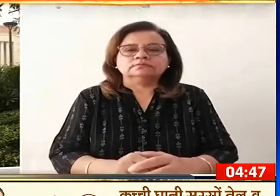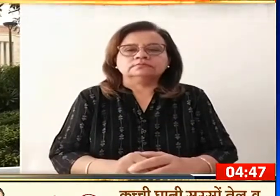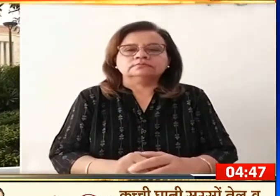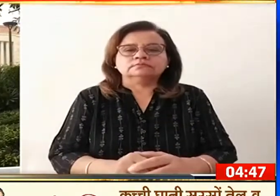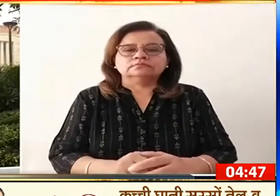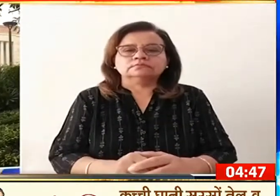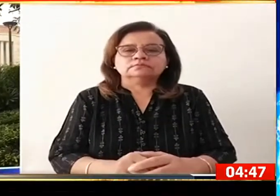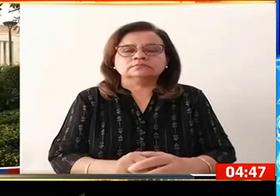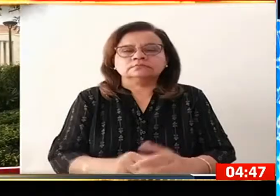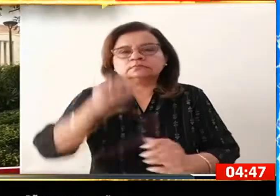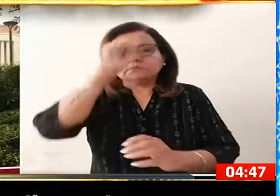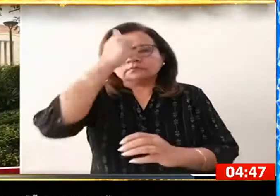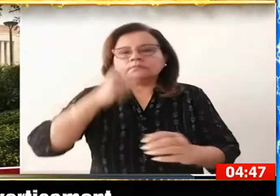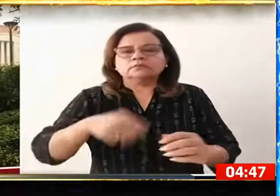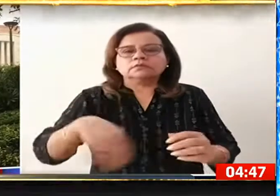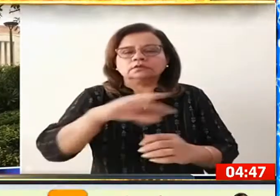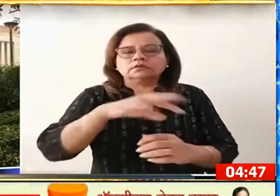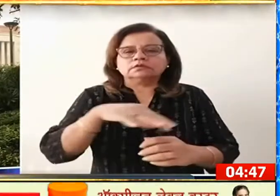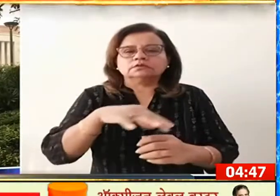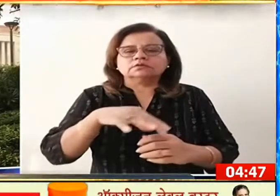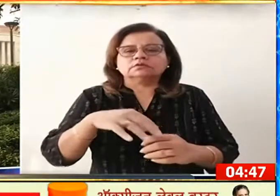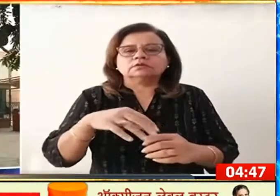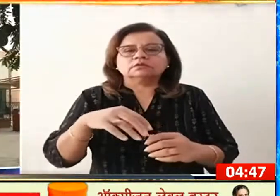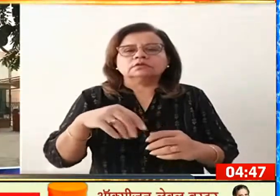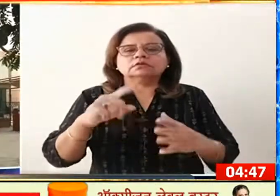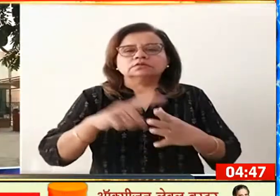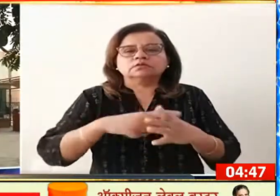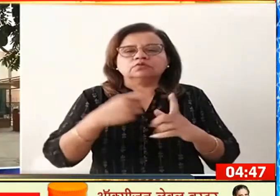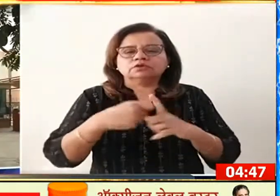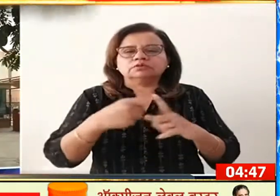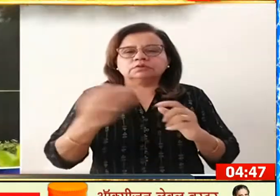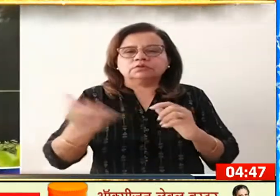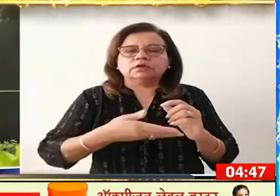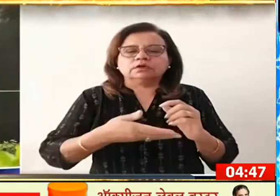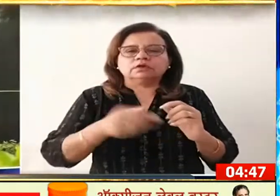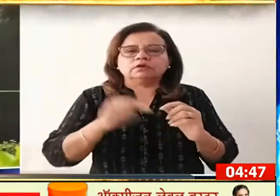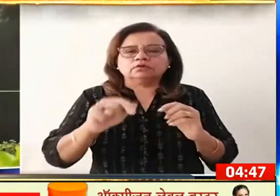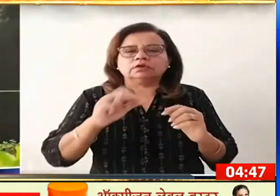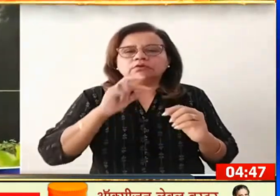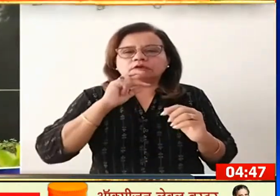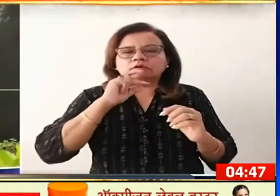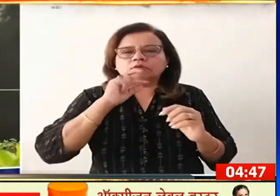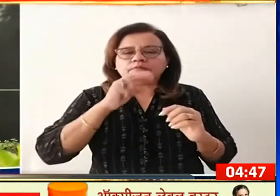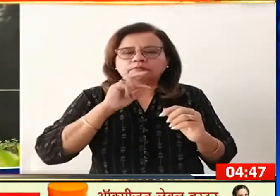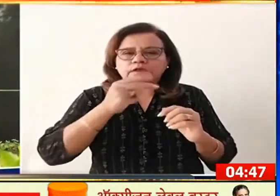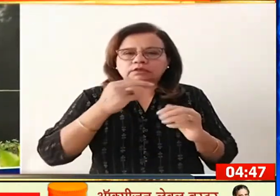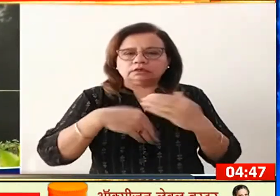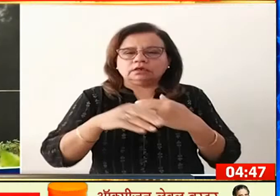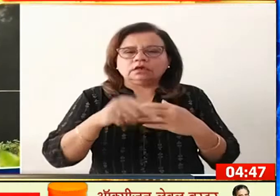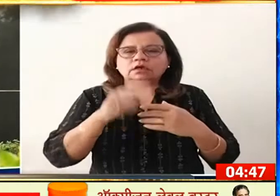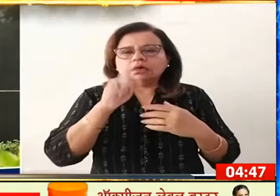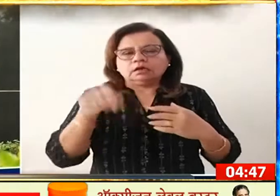भारत के केंदर शासित प्रदेश को लेकर उनके द्वारा किया गया उनलेक अनुचित है